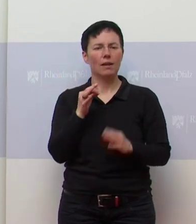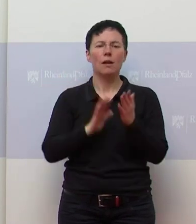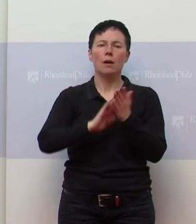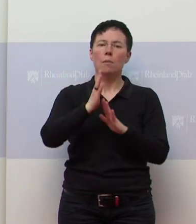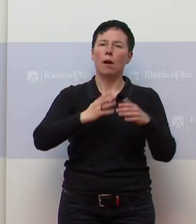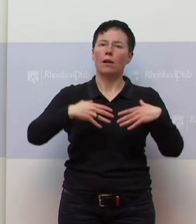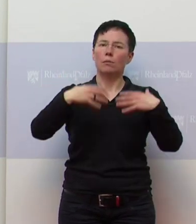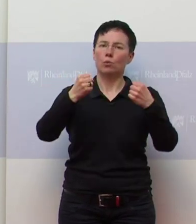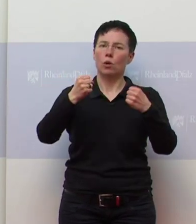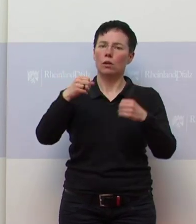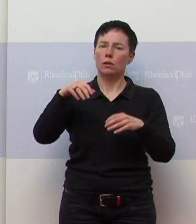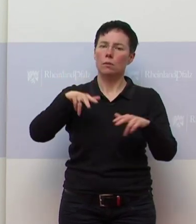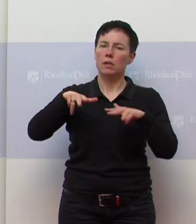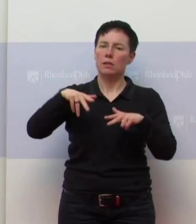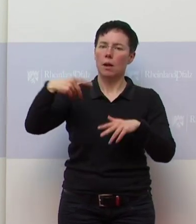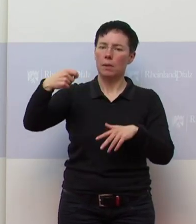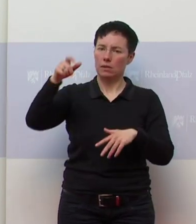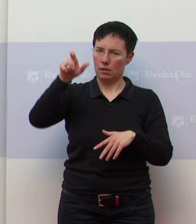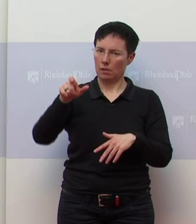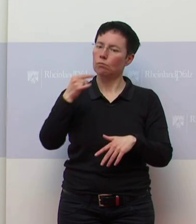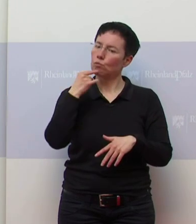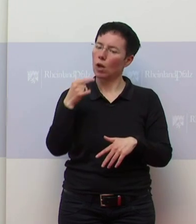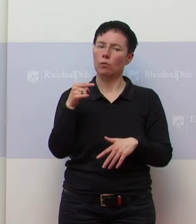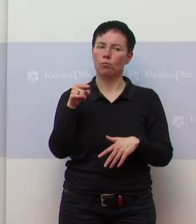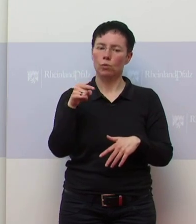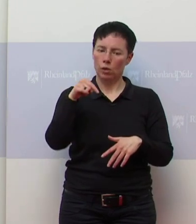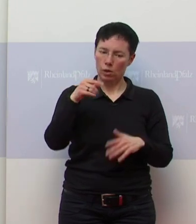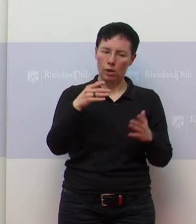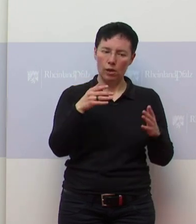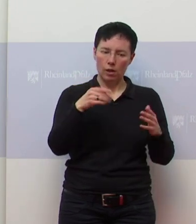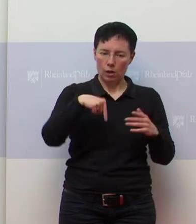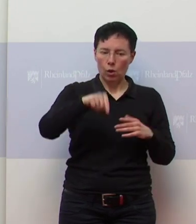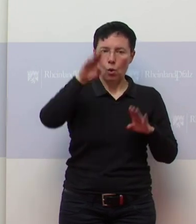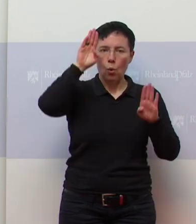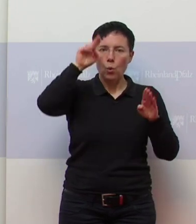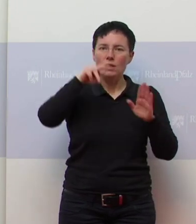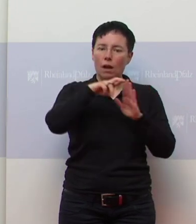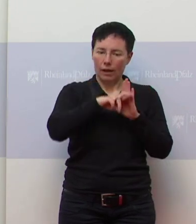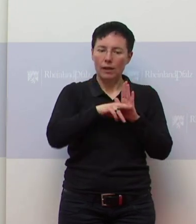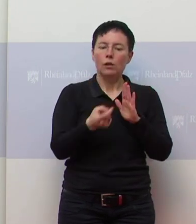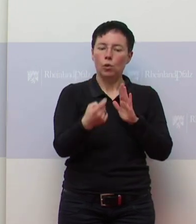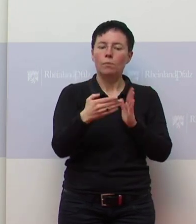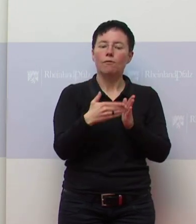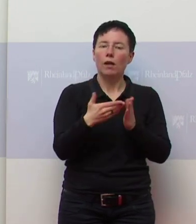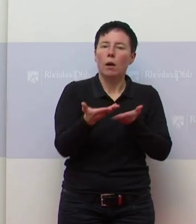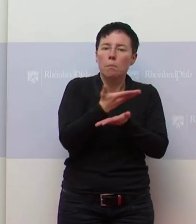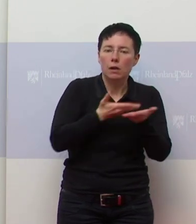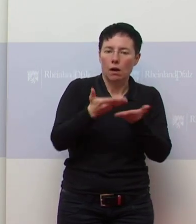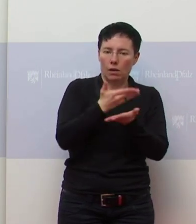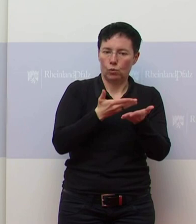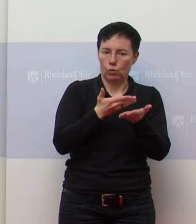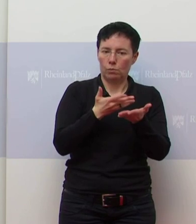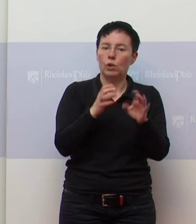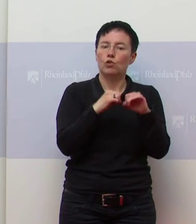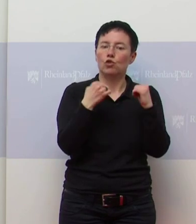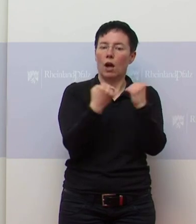Ministerpräsident Woidke hat am Morgen erklärt, es würden weitere Beratungen über die Osterregelungen angesetzt. Auf der Ebene der Staatskanzlei